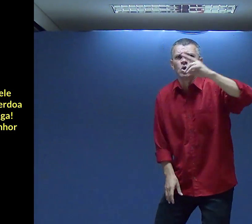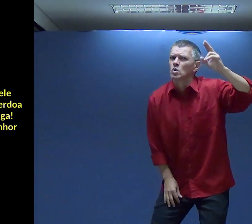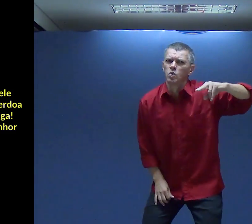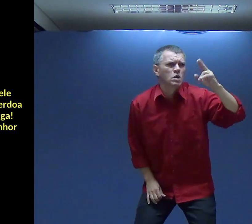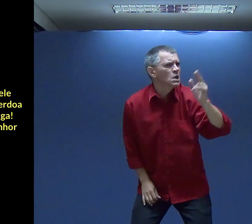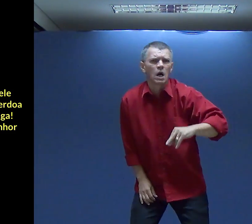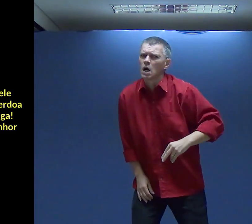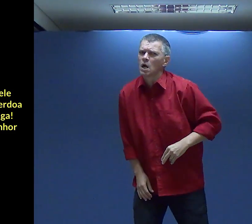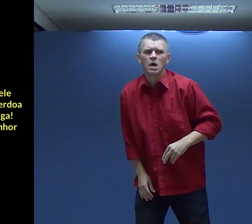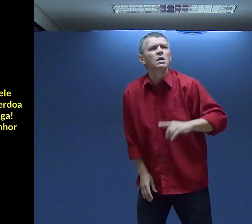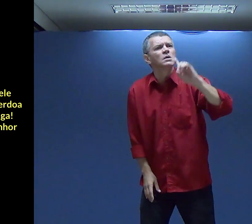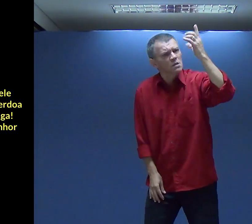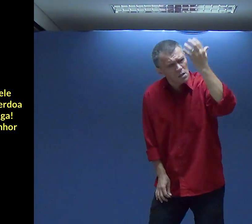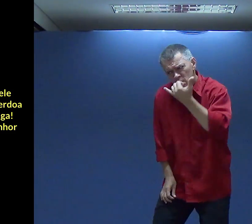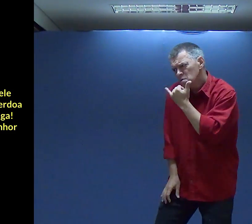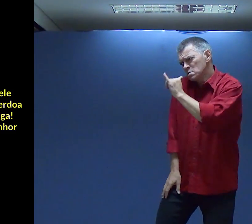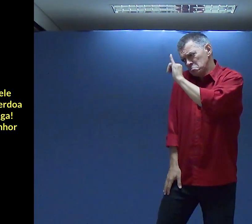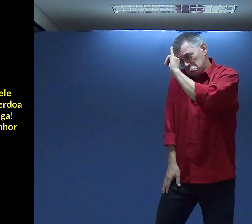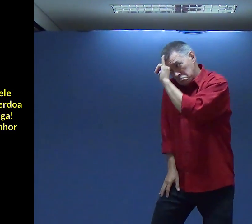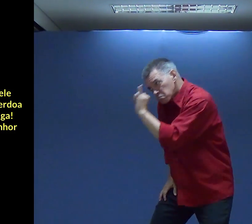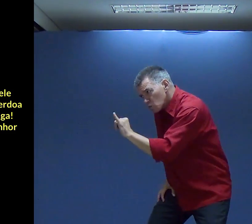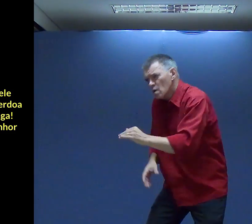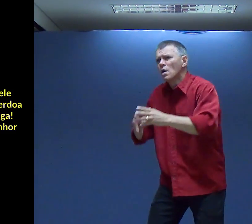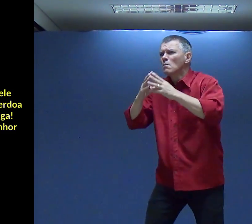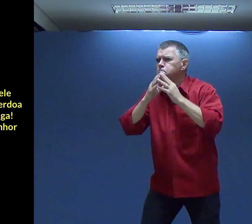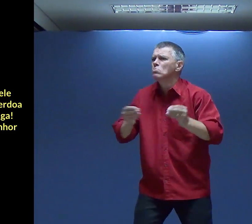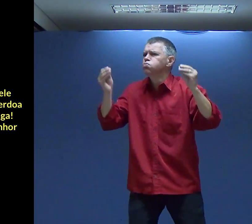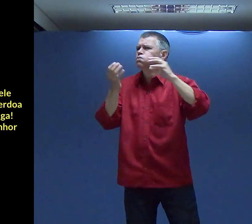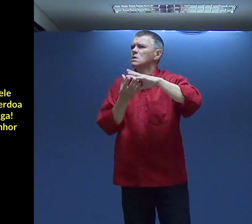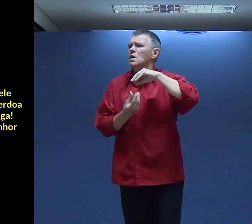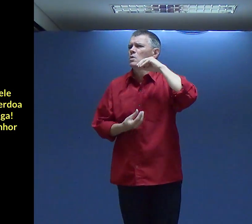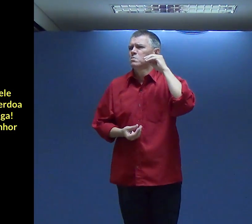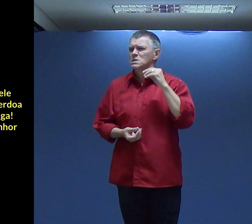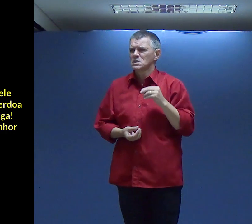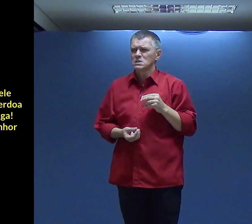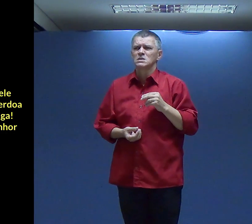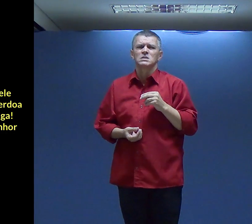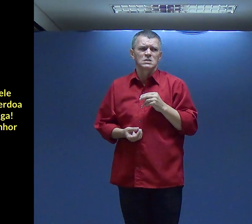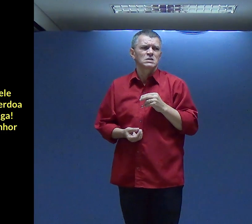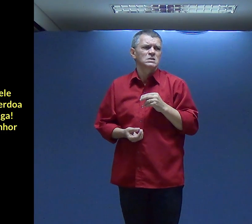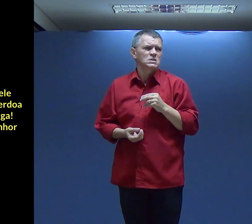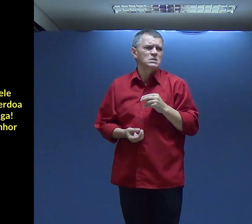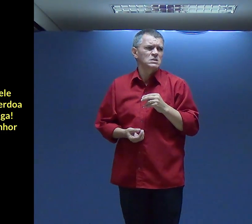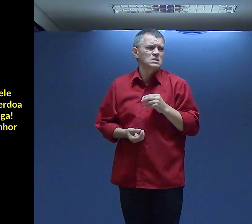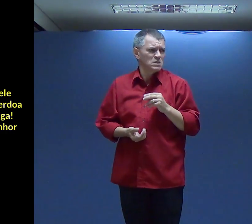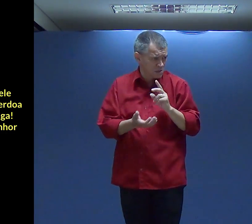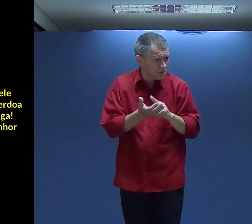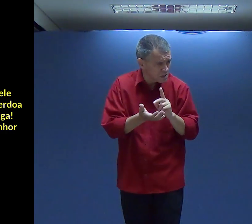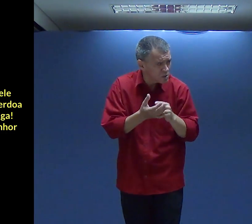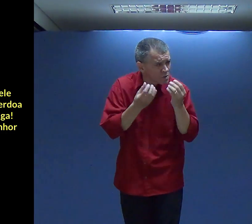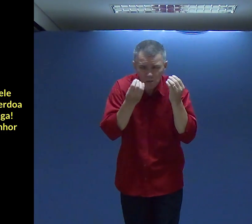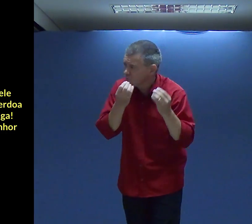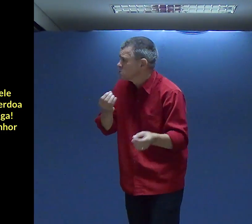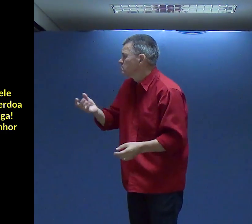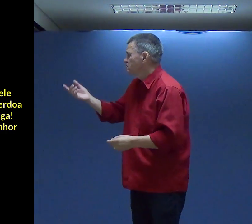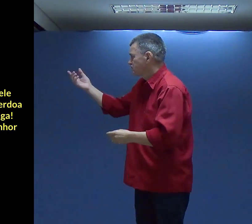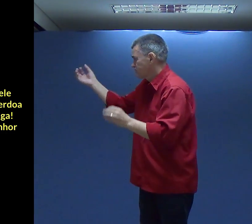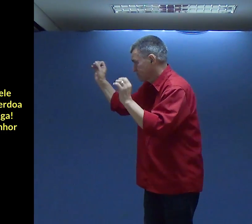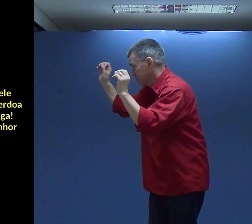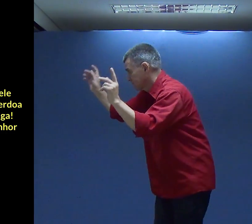Você não precisa Ter vergonha De chegar Diante de Deus Porque ele é O perdoador Ele é O que limpa Não é